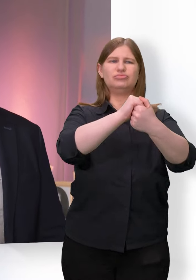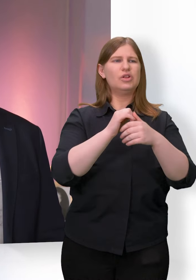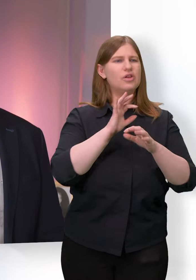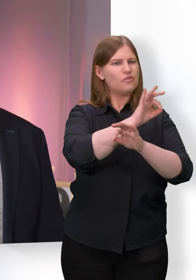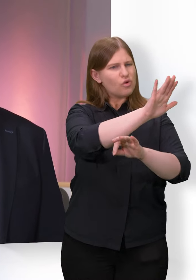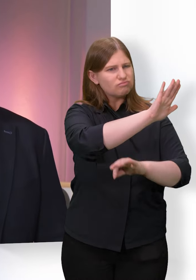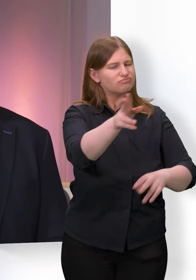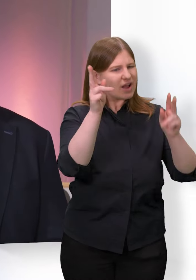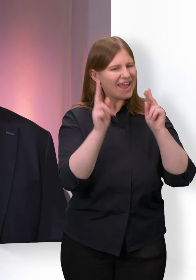sorgen.